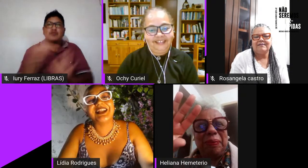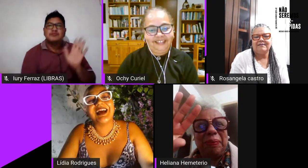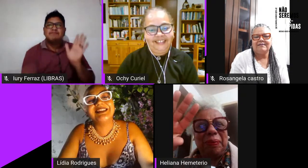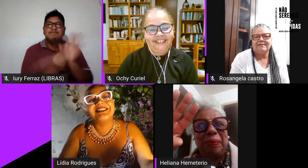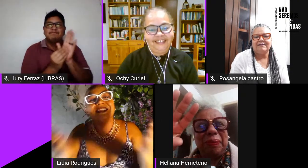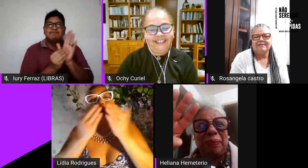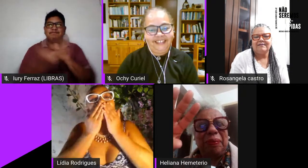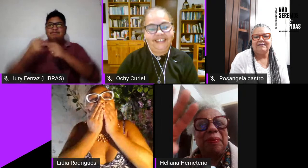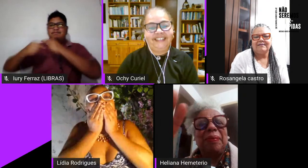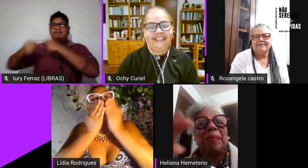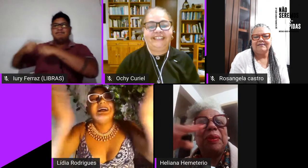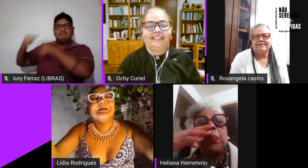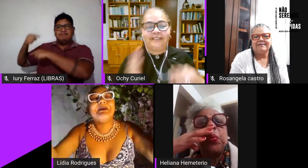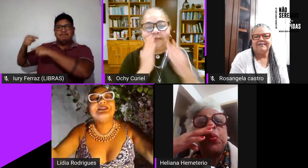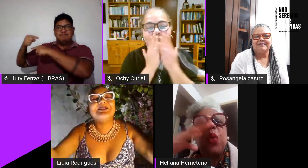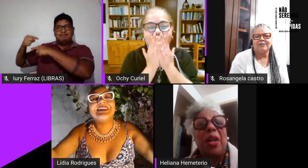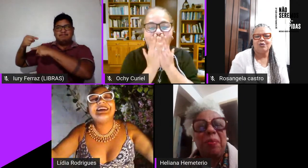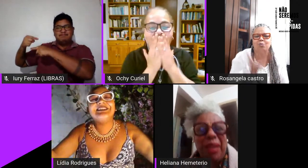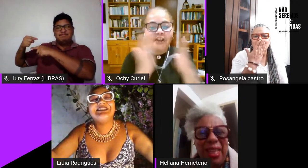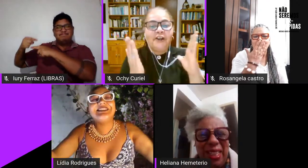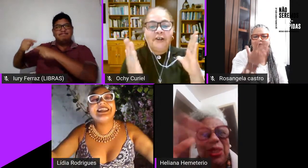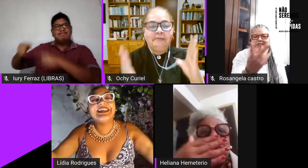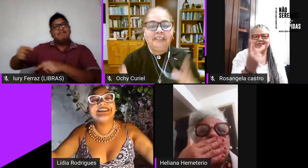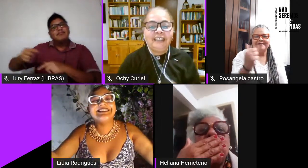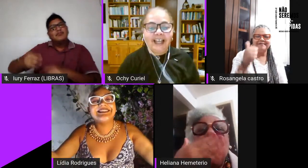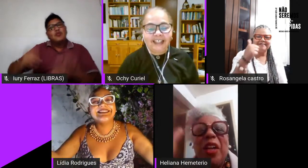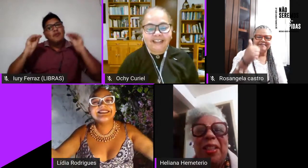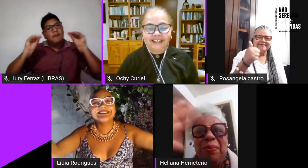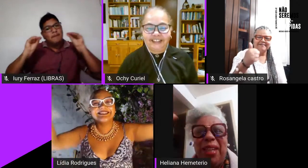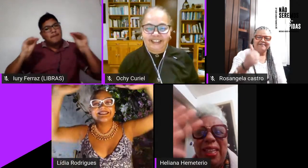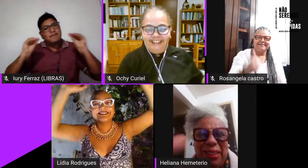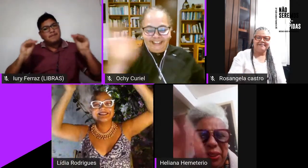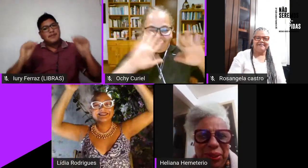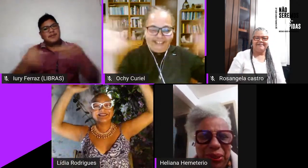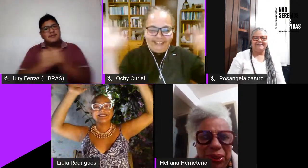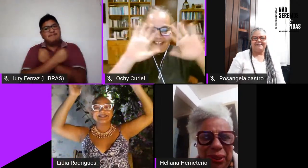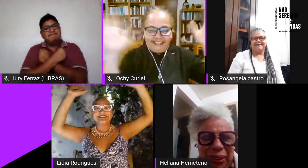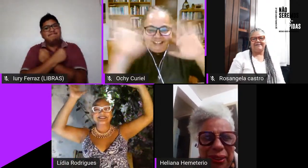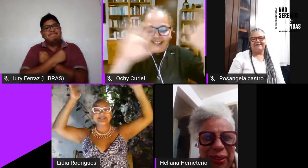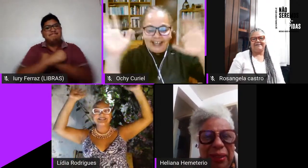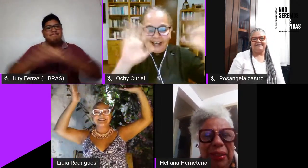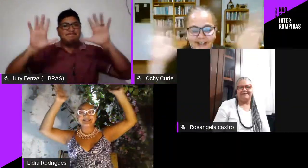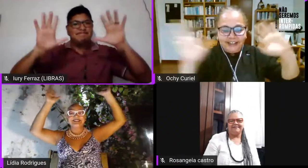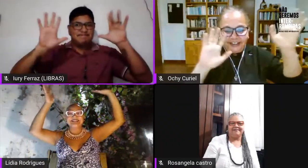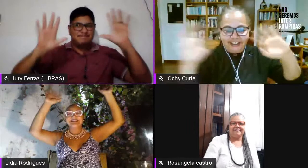nossos ancestrais beijo grande gente beijos